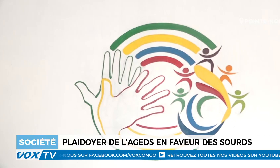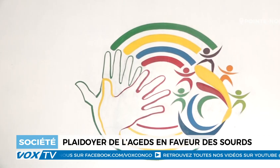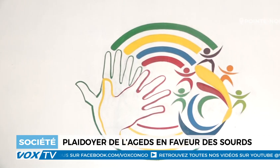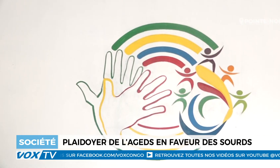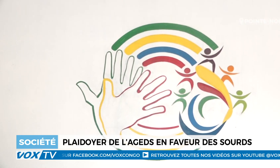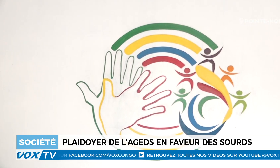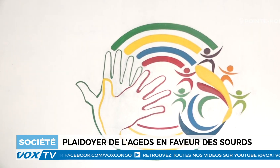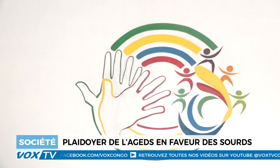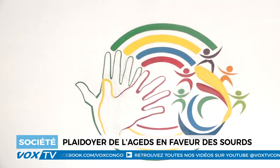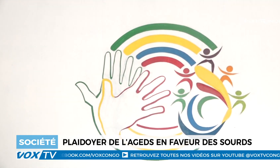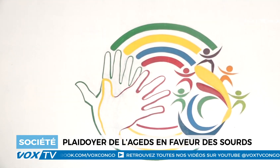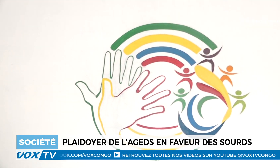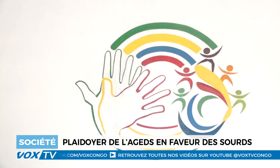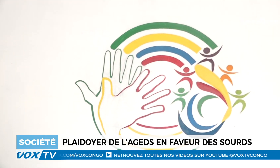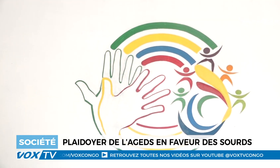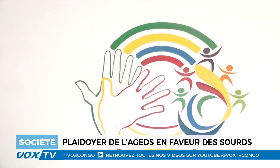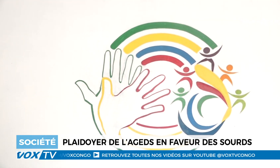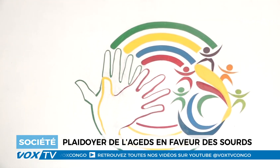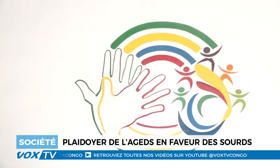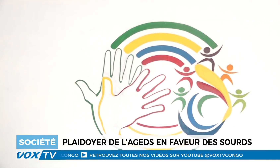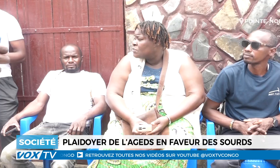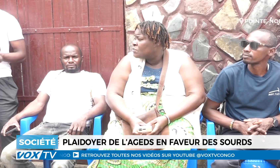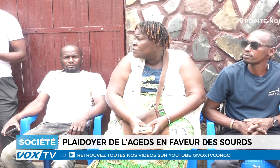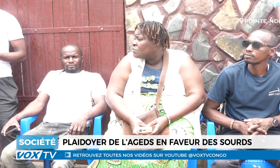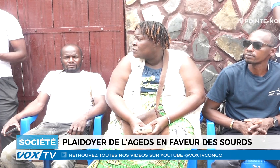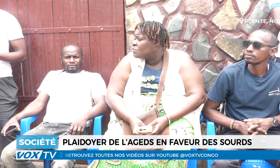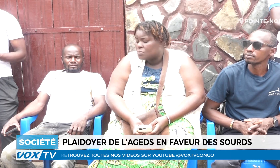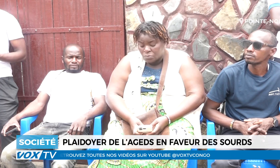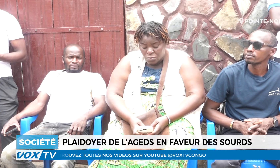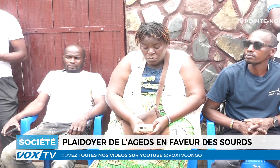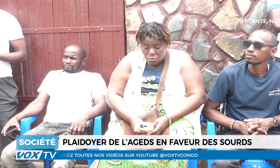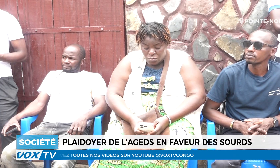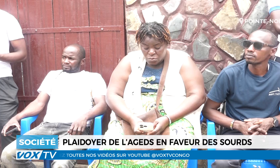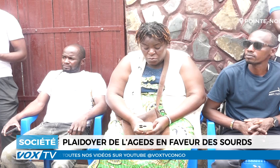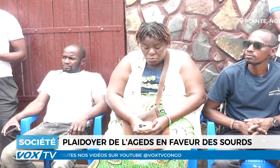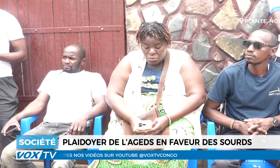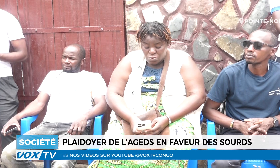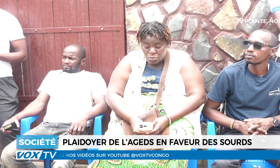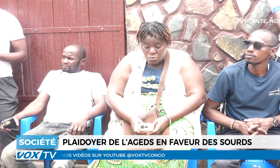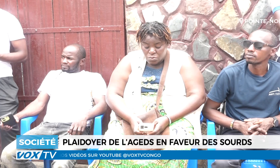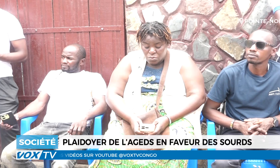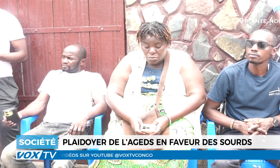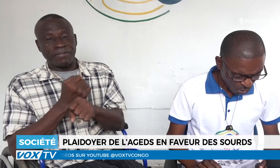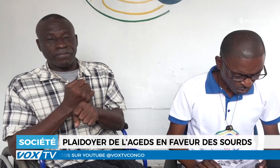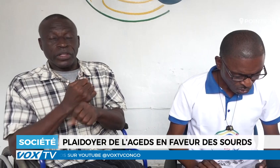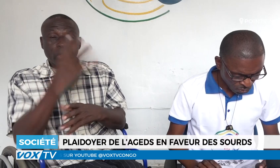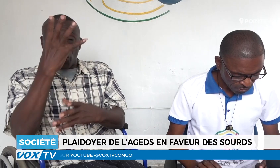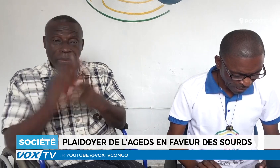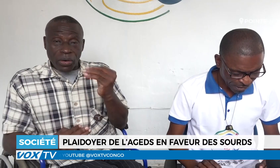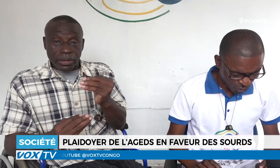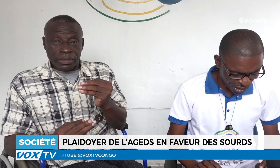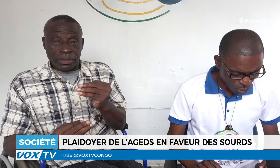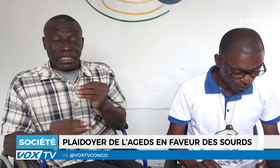infrastructures sociales, sanitaires, éducatives, de formation et d'emploi, le manque